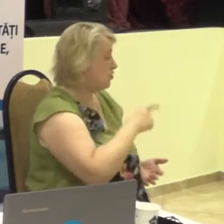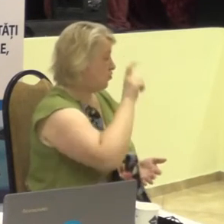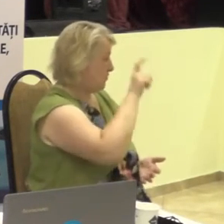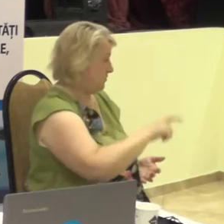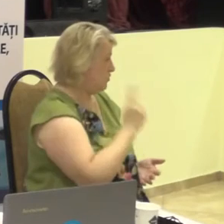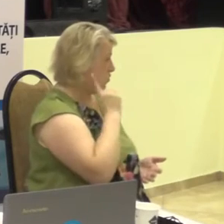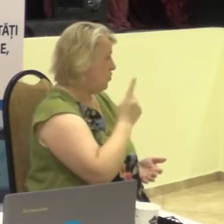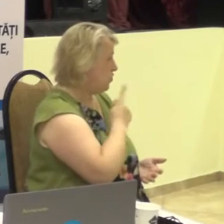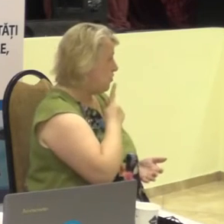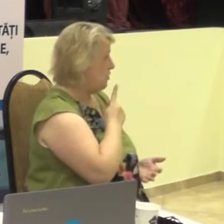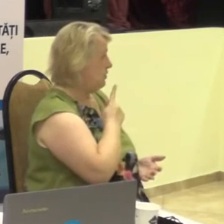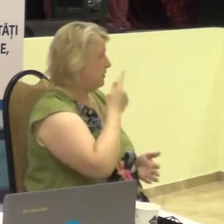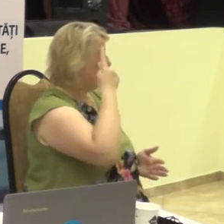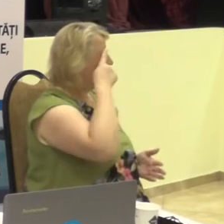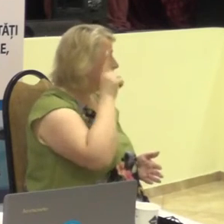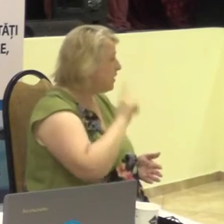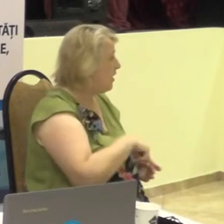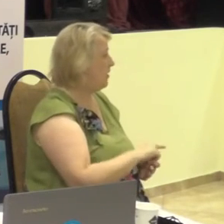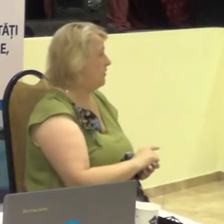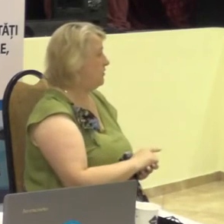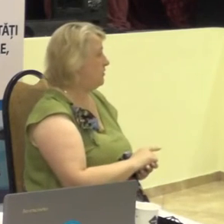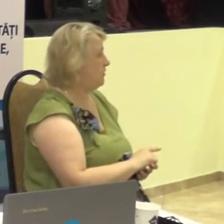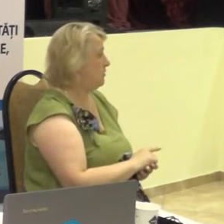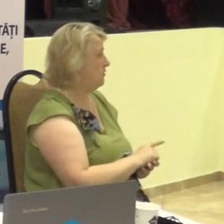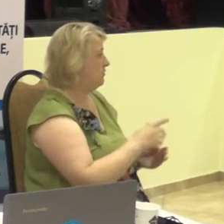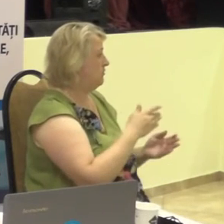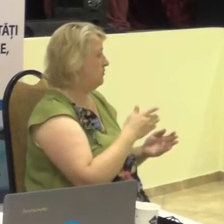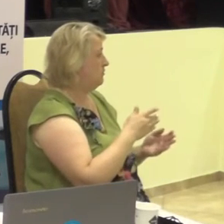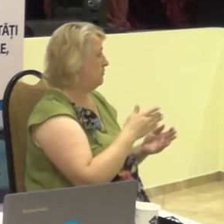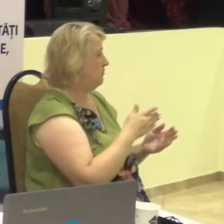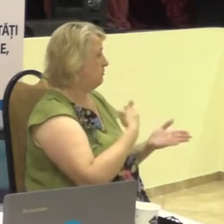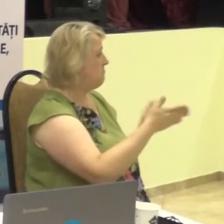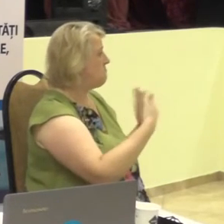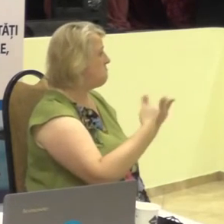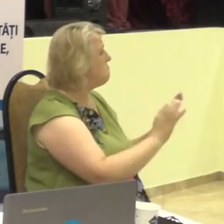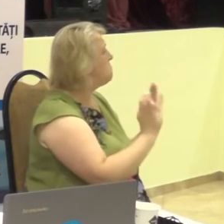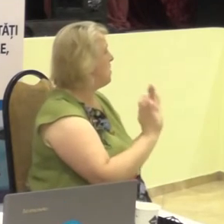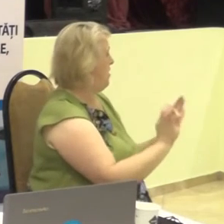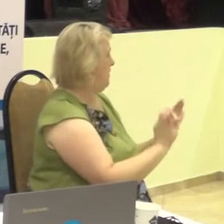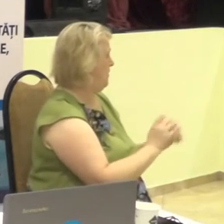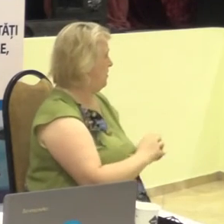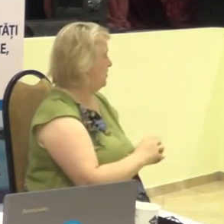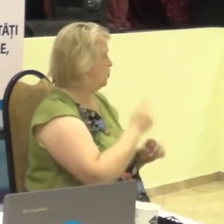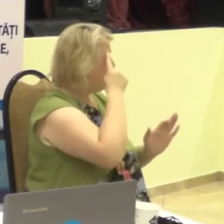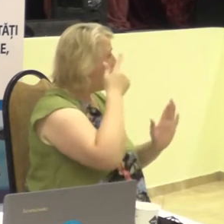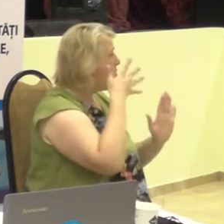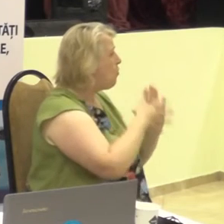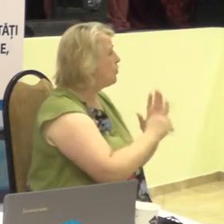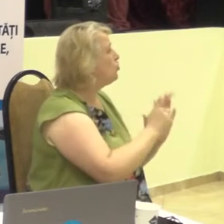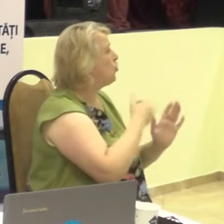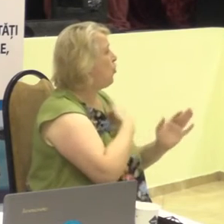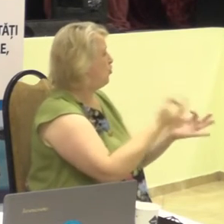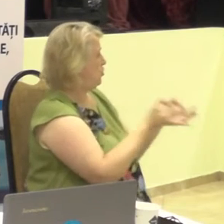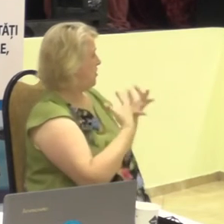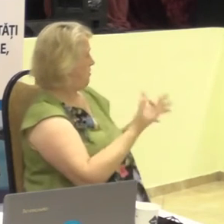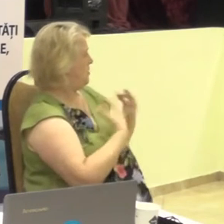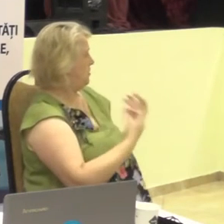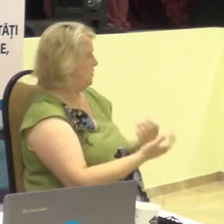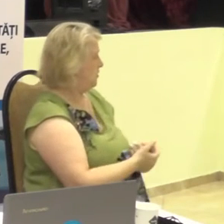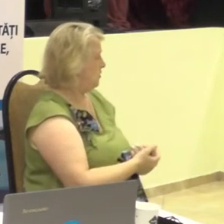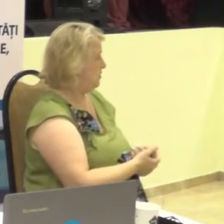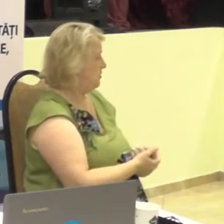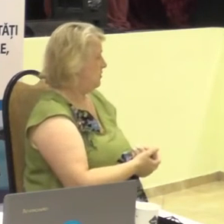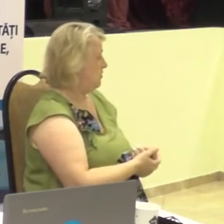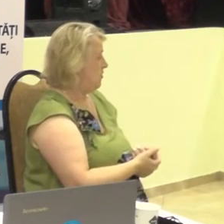deficiențe de auz să știe, să comunice eficient și să înțeleagă mesajul. În timp